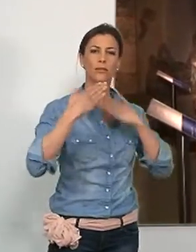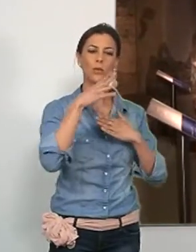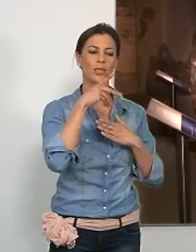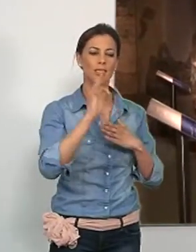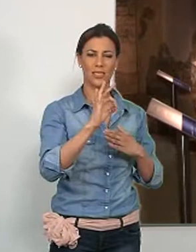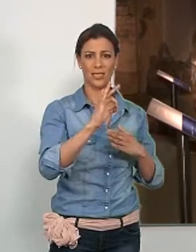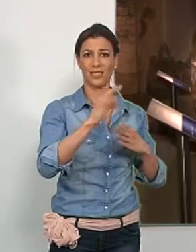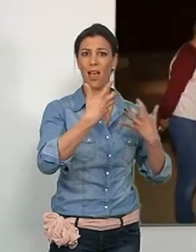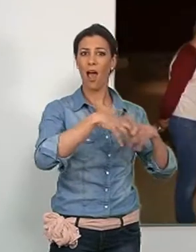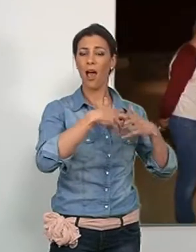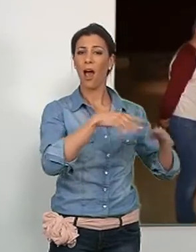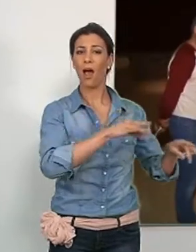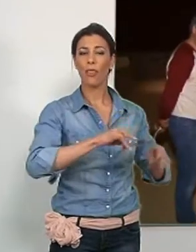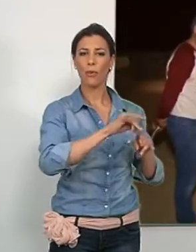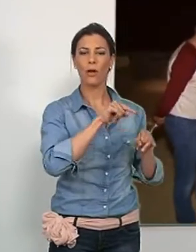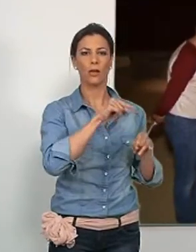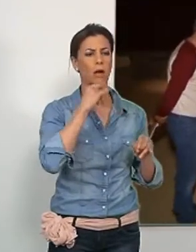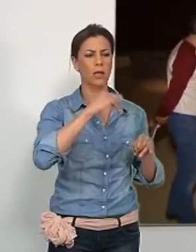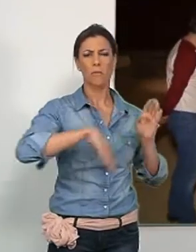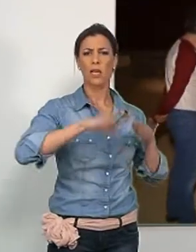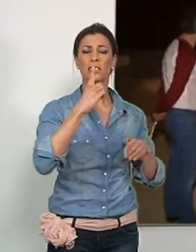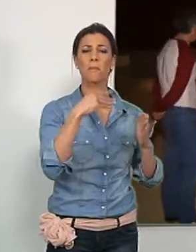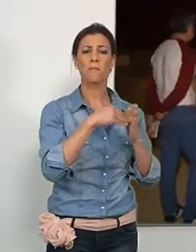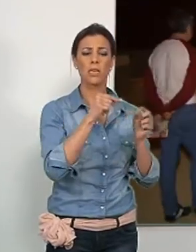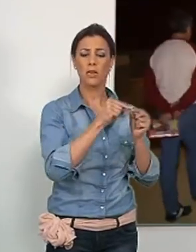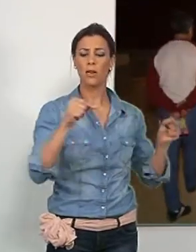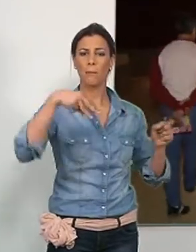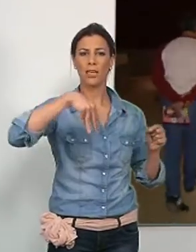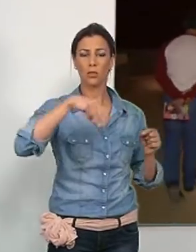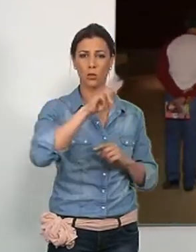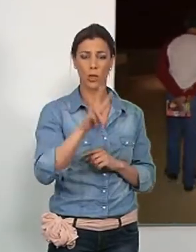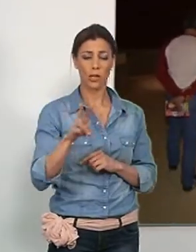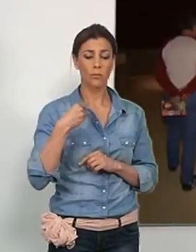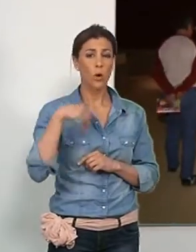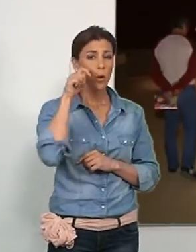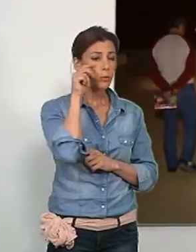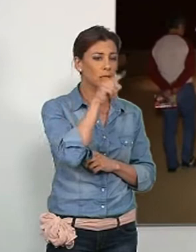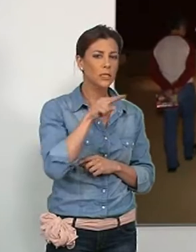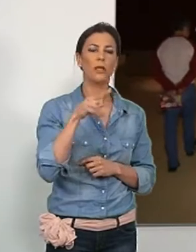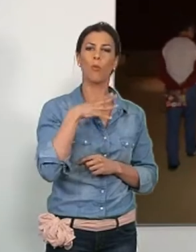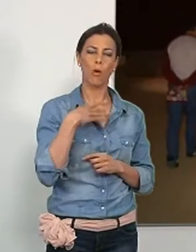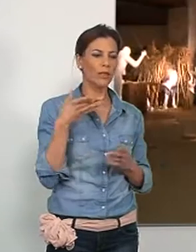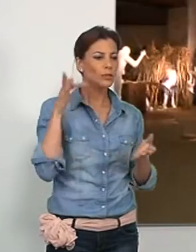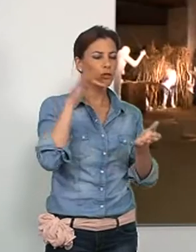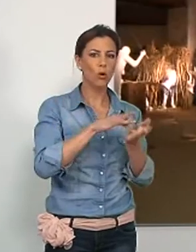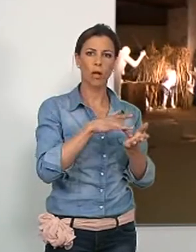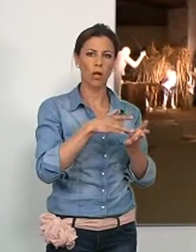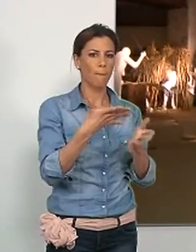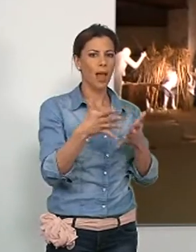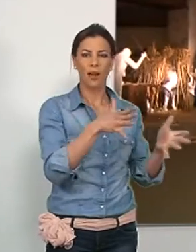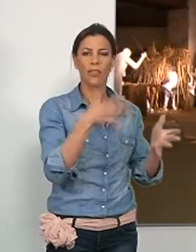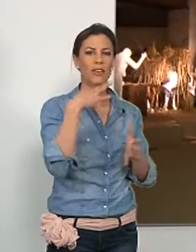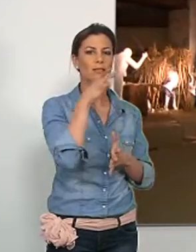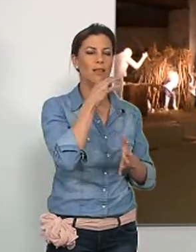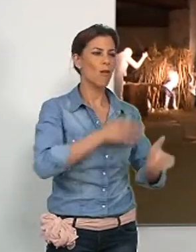antiguo ingenio azucarero, cuenta con un espacio de más de mil metros cuadrados. Durante la visita es posible trasladarse a los